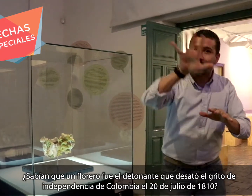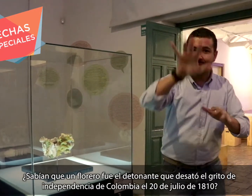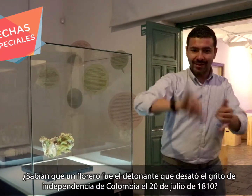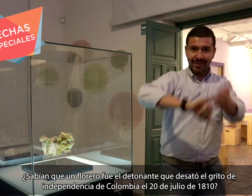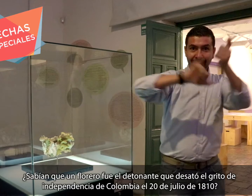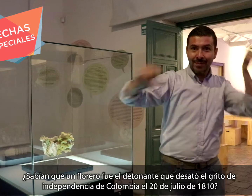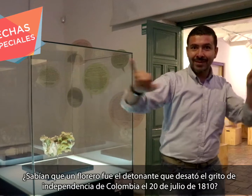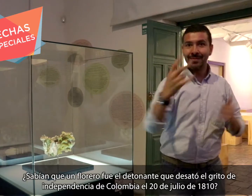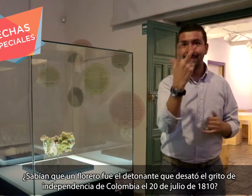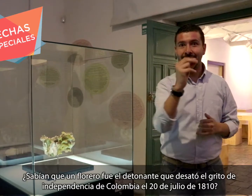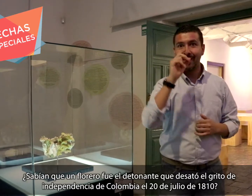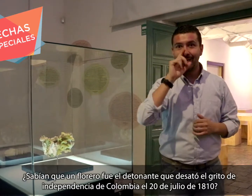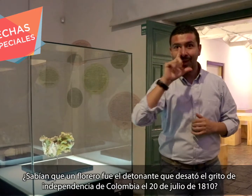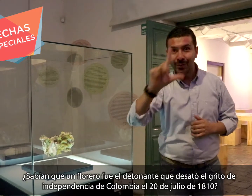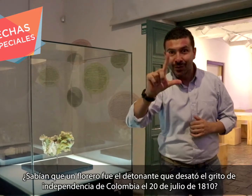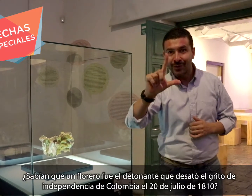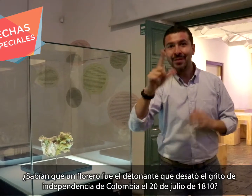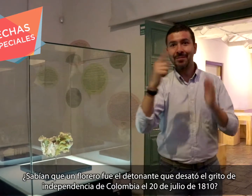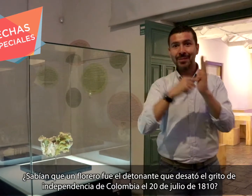20 de julio de 1810?